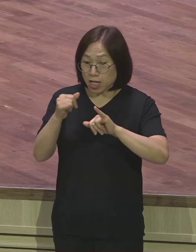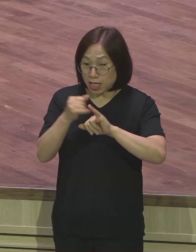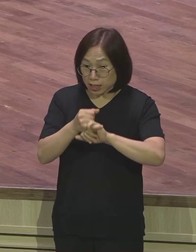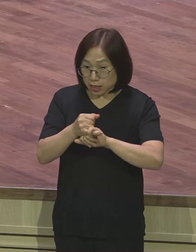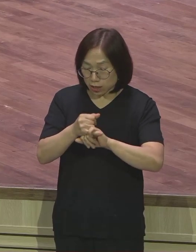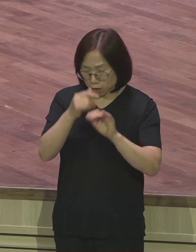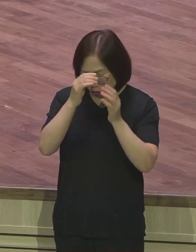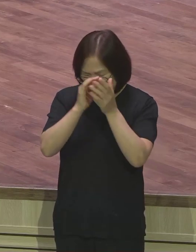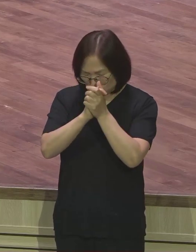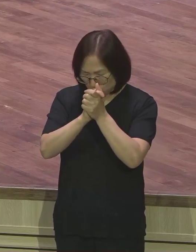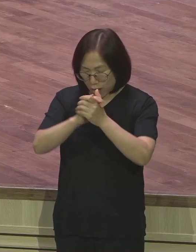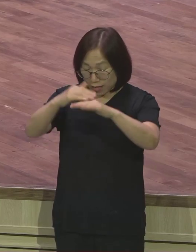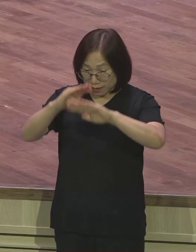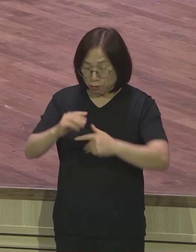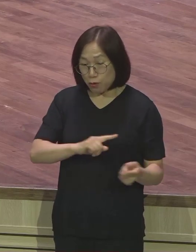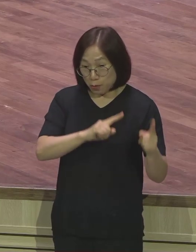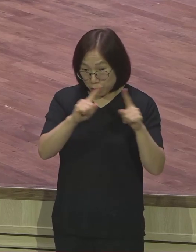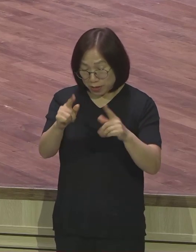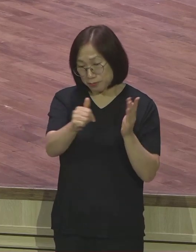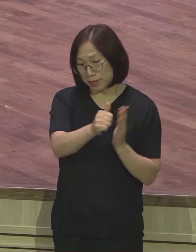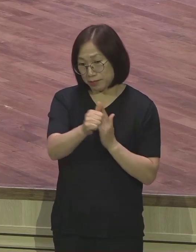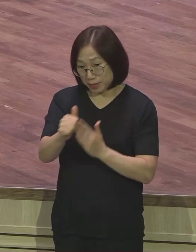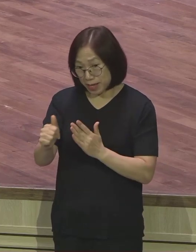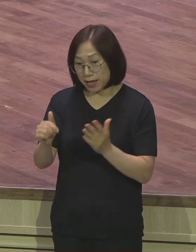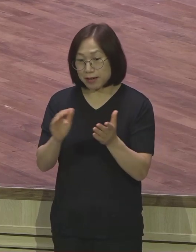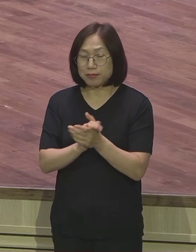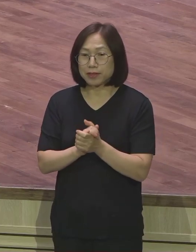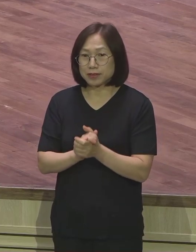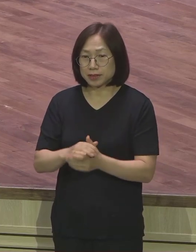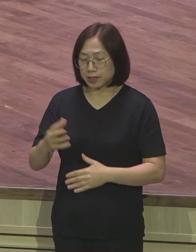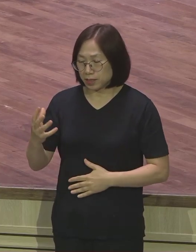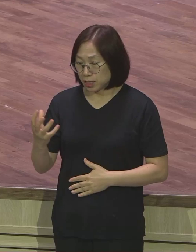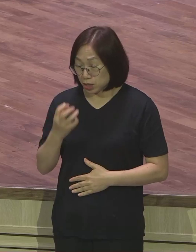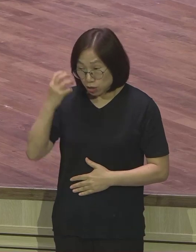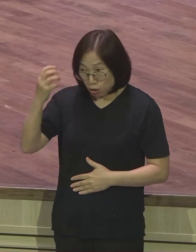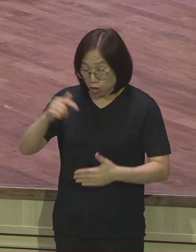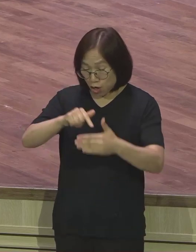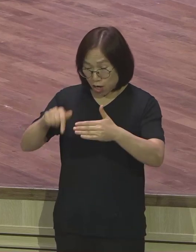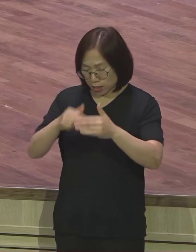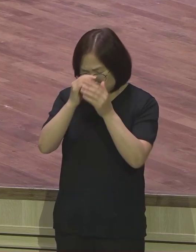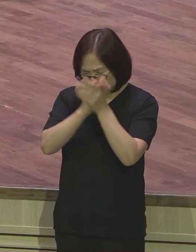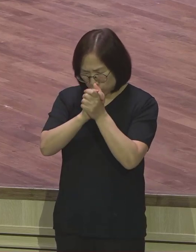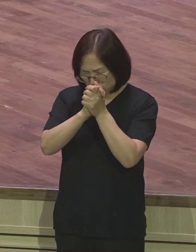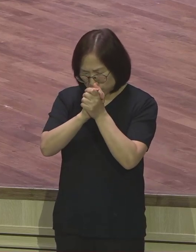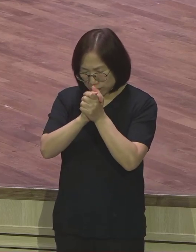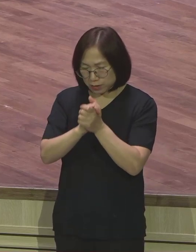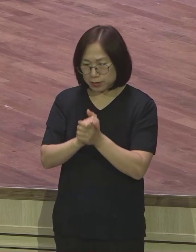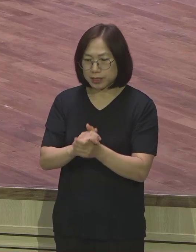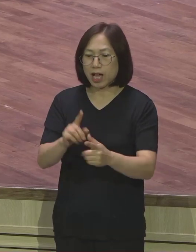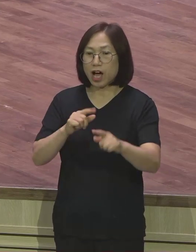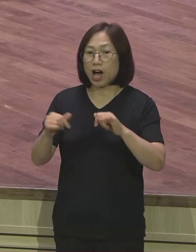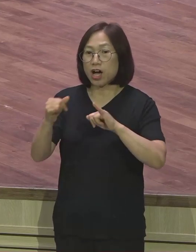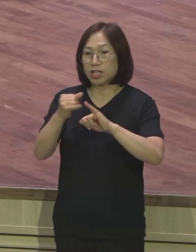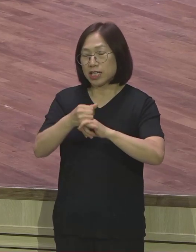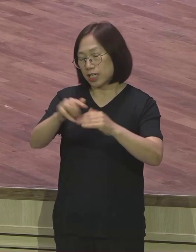회복하시기 바랍니다. 성령 안에서 기도한다는 것은 세 번째 언약적 24속으로 들어가는 것입니다.